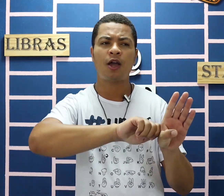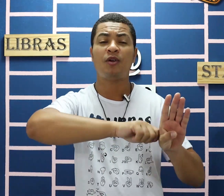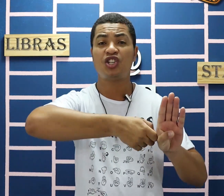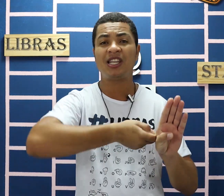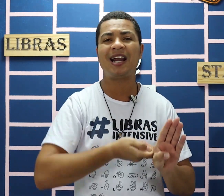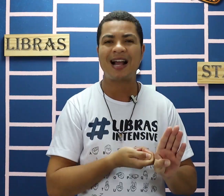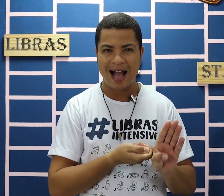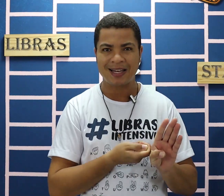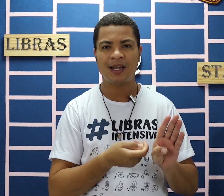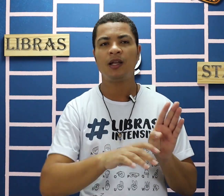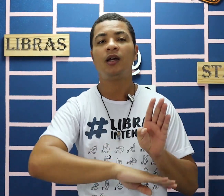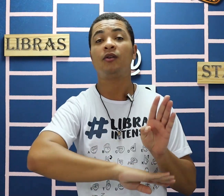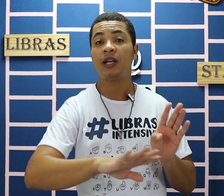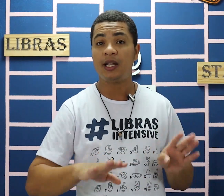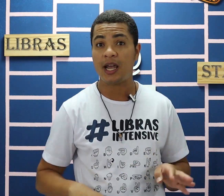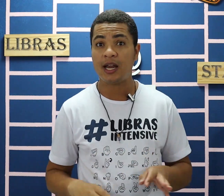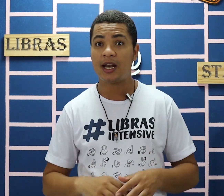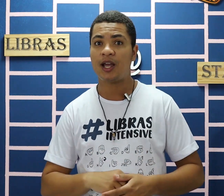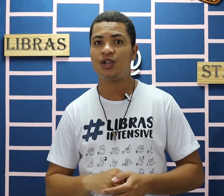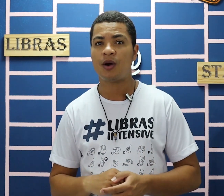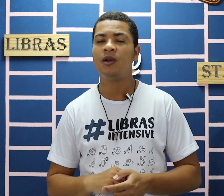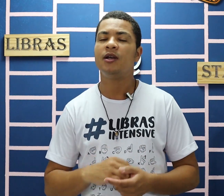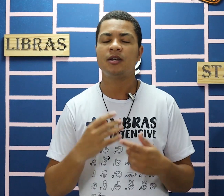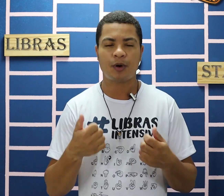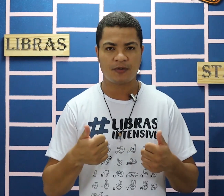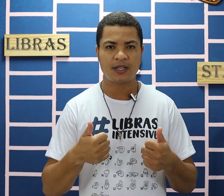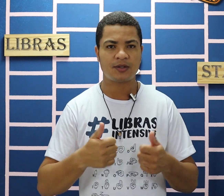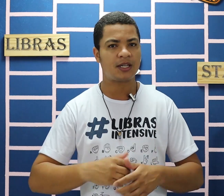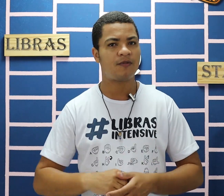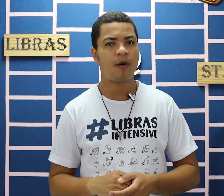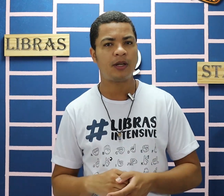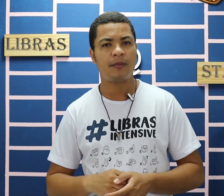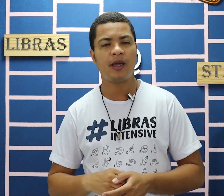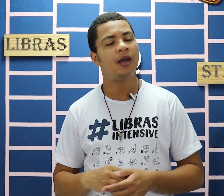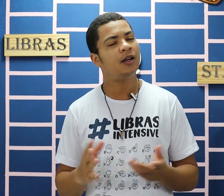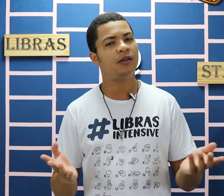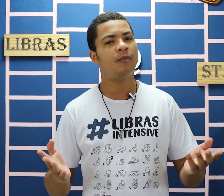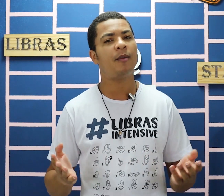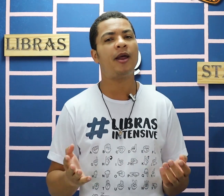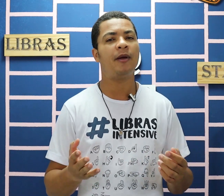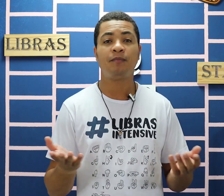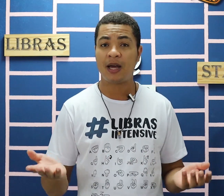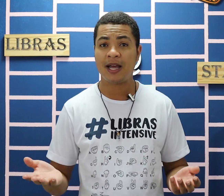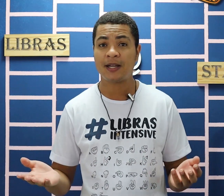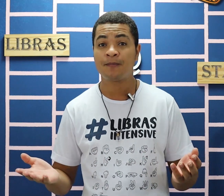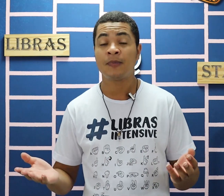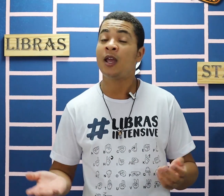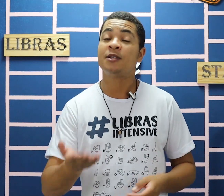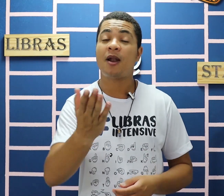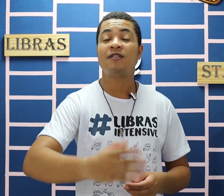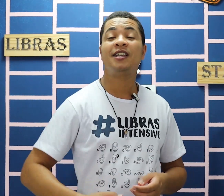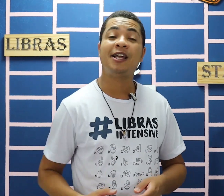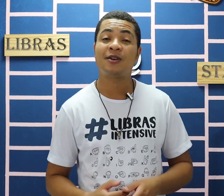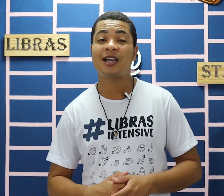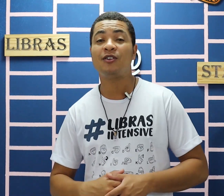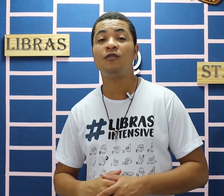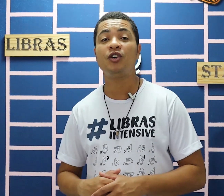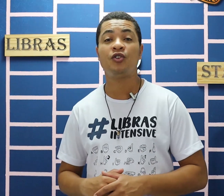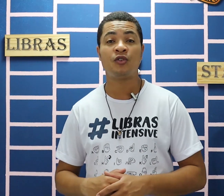ela tá realmente trancada, não tem ninguém ali na região. Você pode fazer isso dessa forma também, não tem problema, beleza? Espero que você tenha gostado do vídeo de